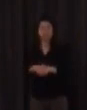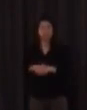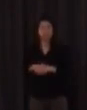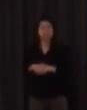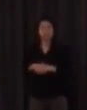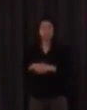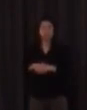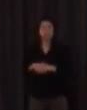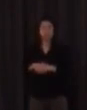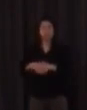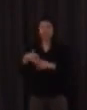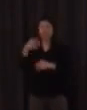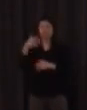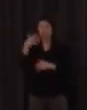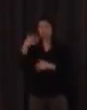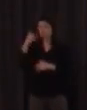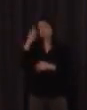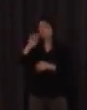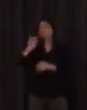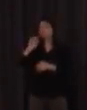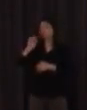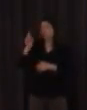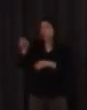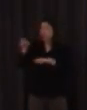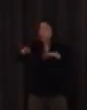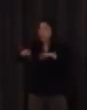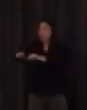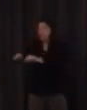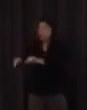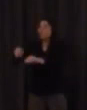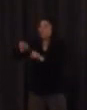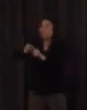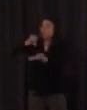utilitzen com per centrar de la síl·lab el moviment i no la configuració